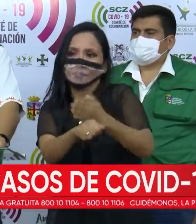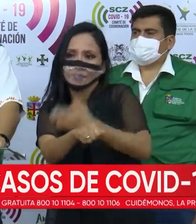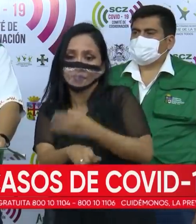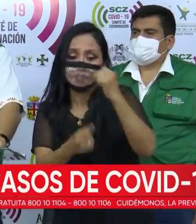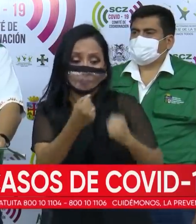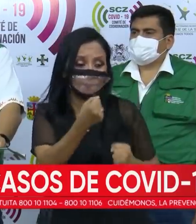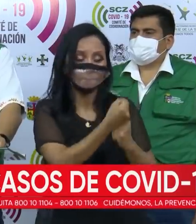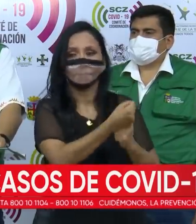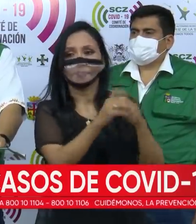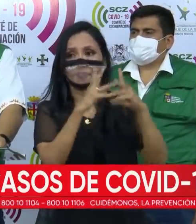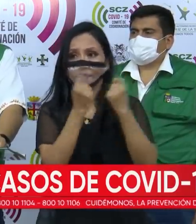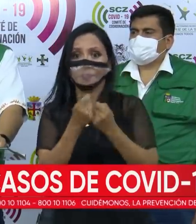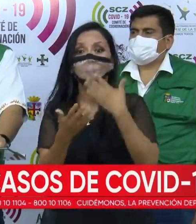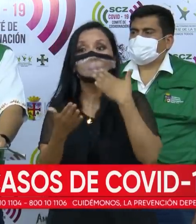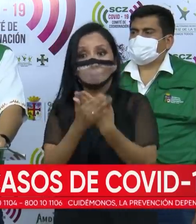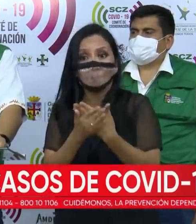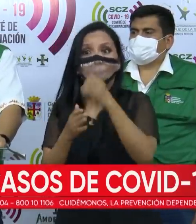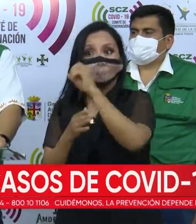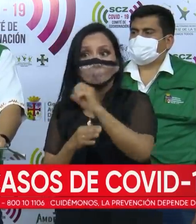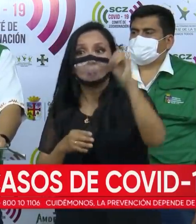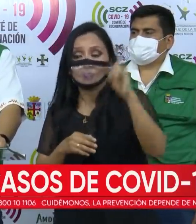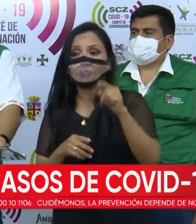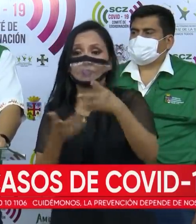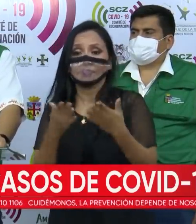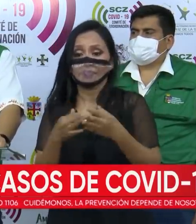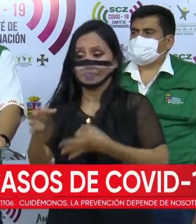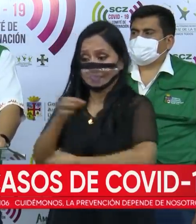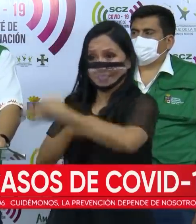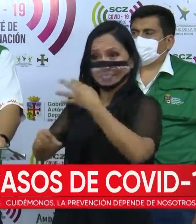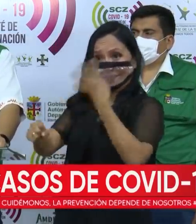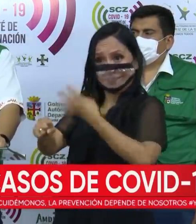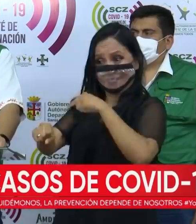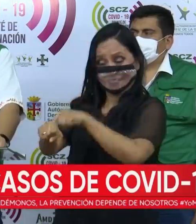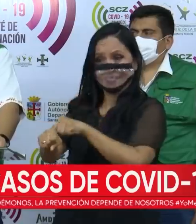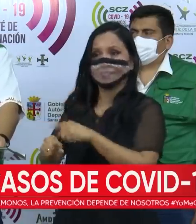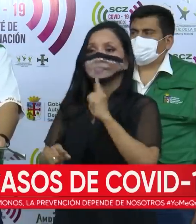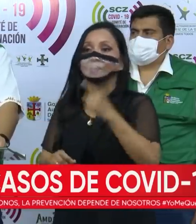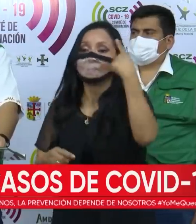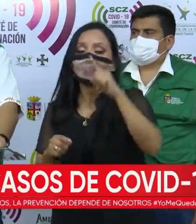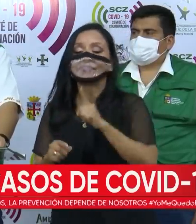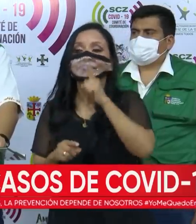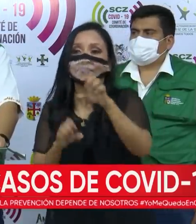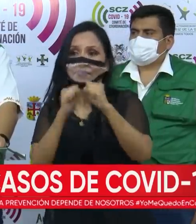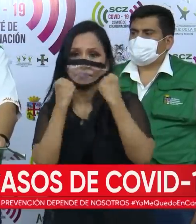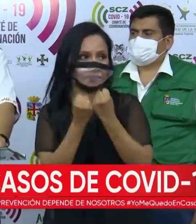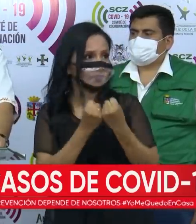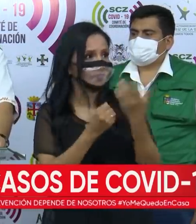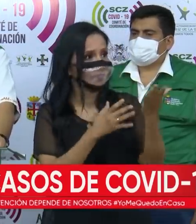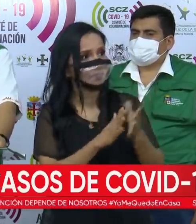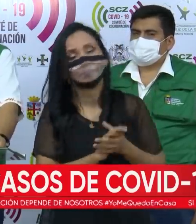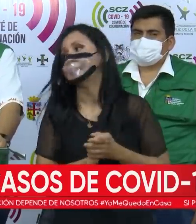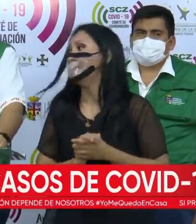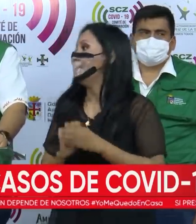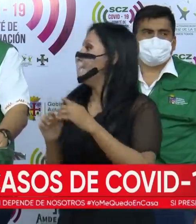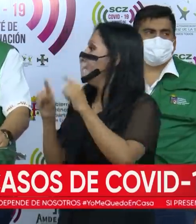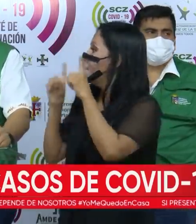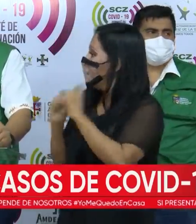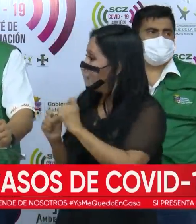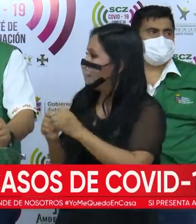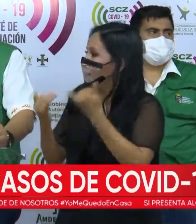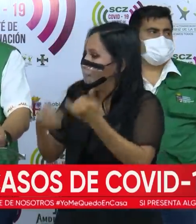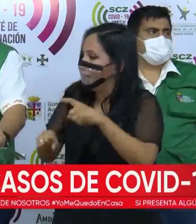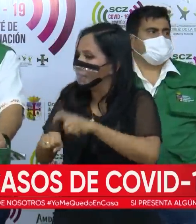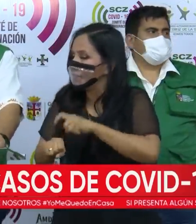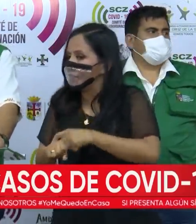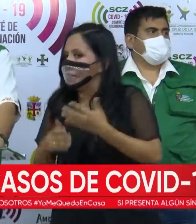departamento, porque un muy buen porcentaje de las aféresis que se realizan son para la seguridad social. Doctor, una pregunta. En